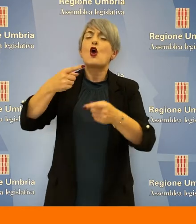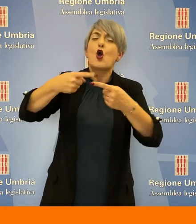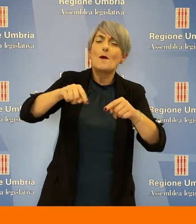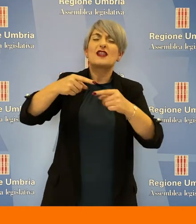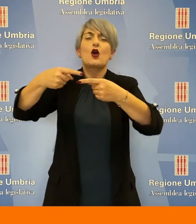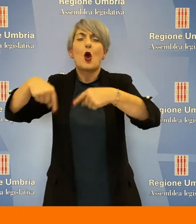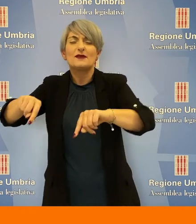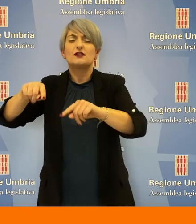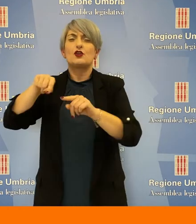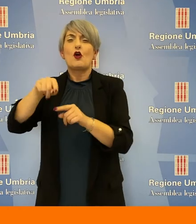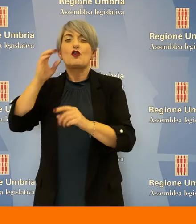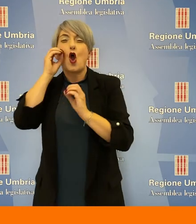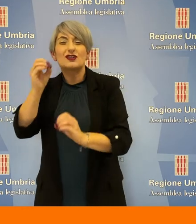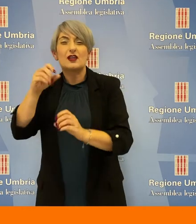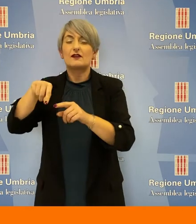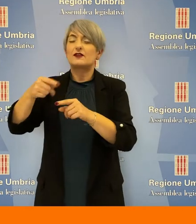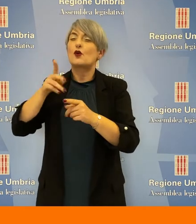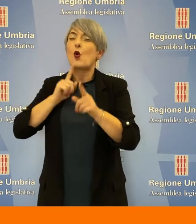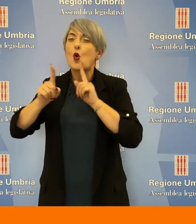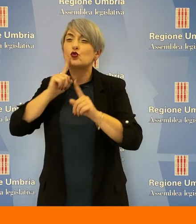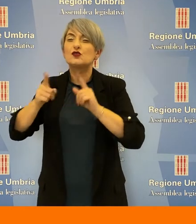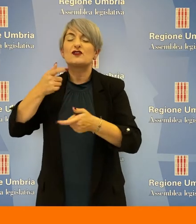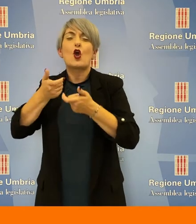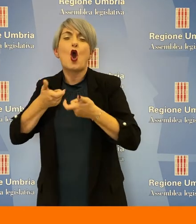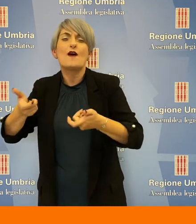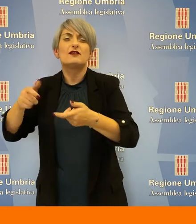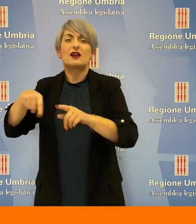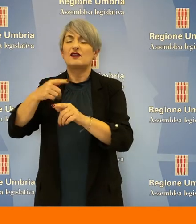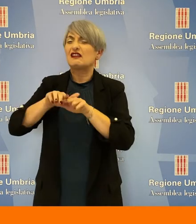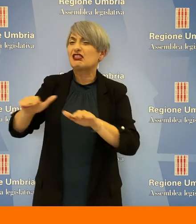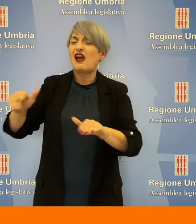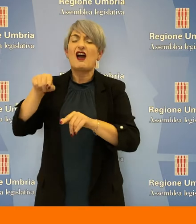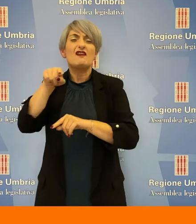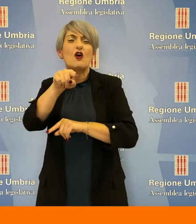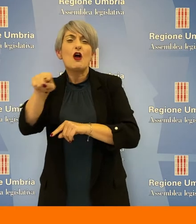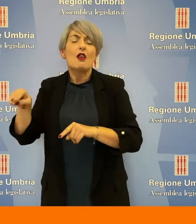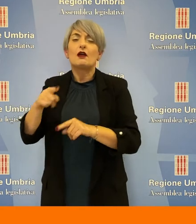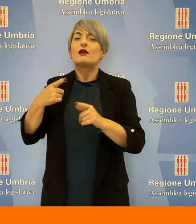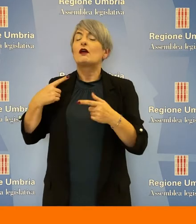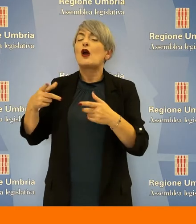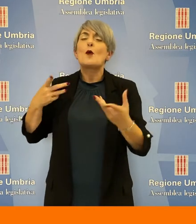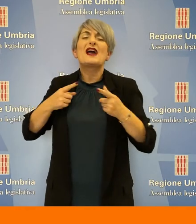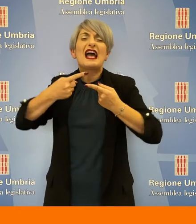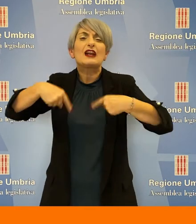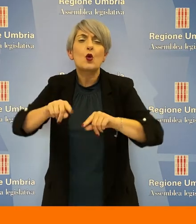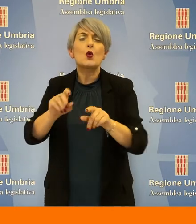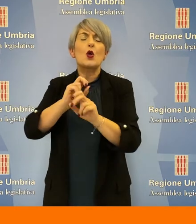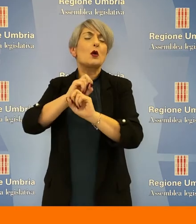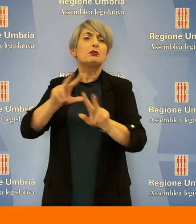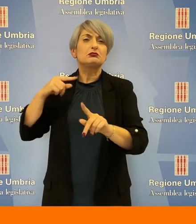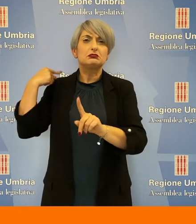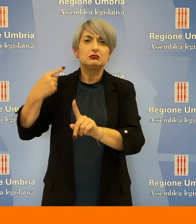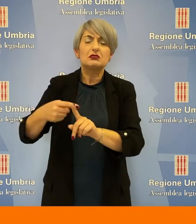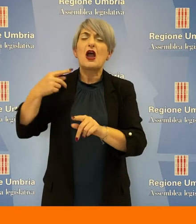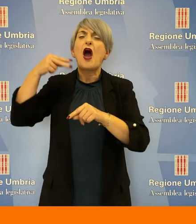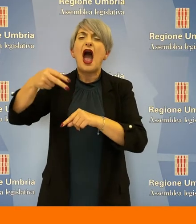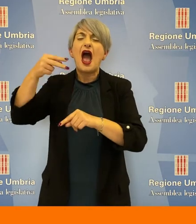Si tratta di comitati, commissioni, osservatori, consulte, conferenze o tavoli che non si riuniscono o non sono